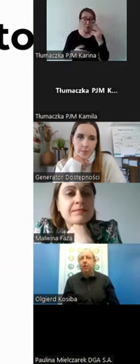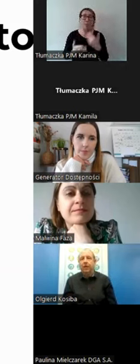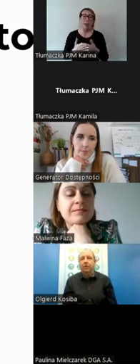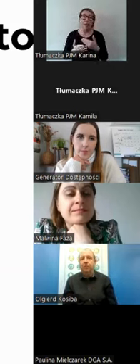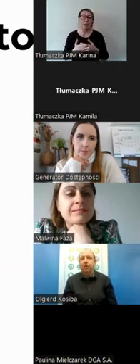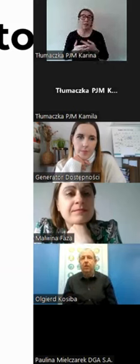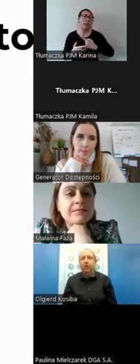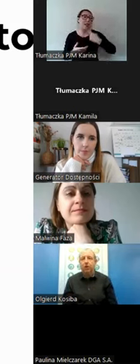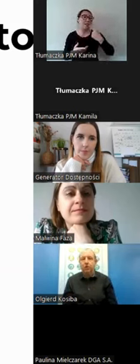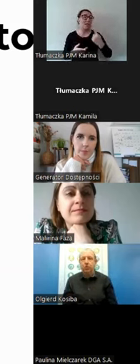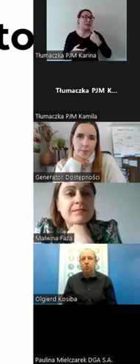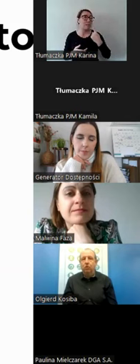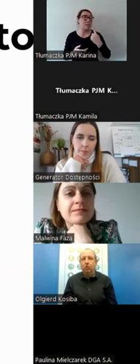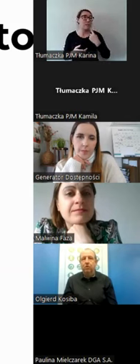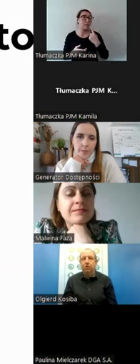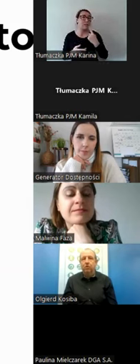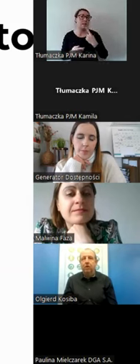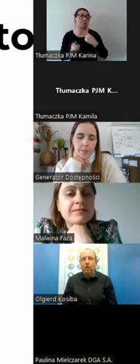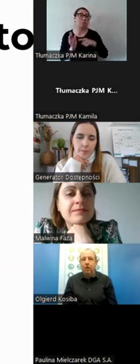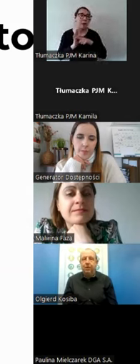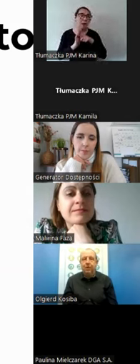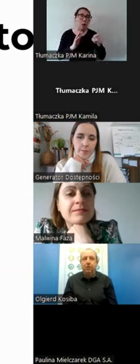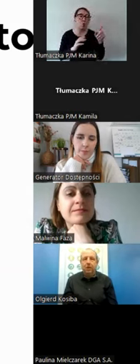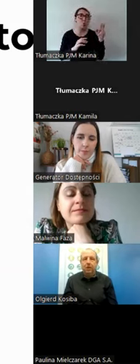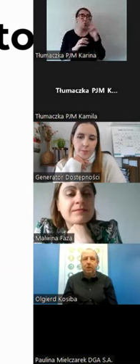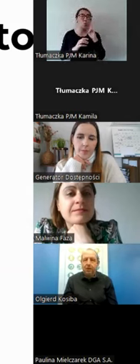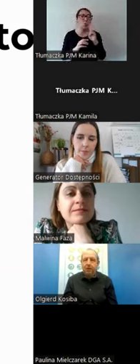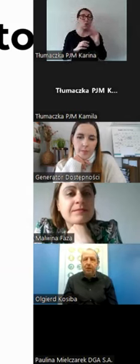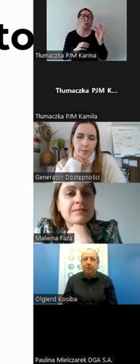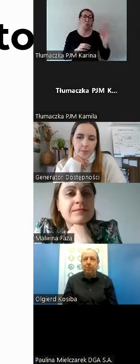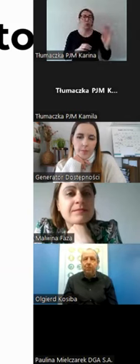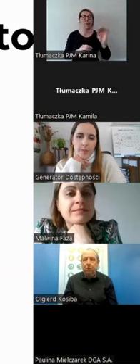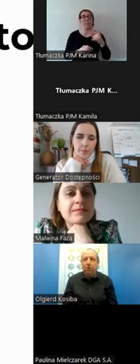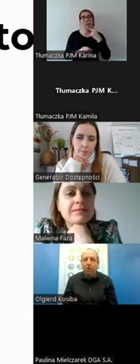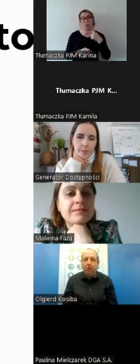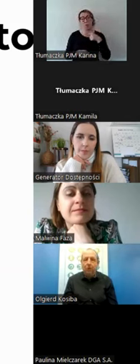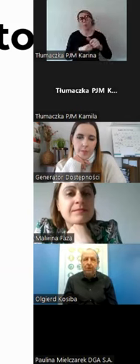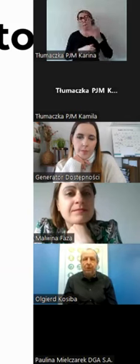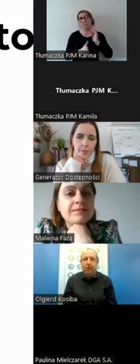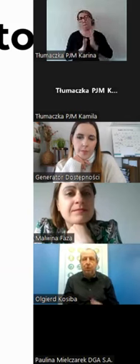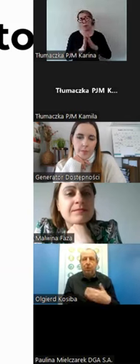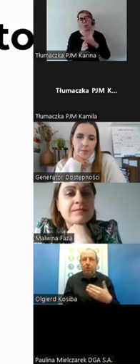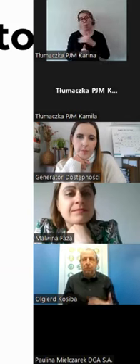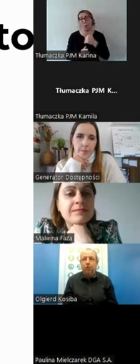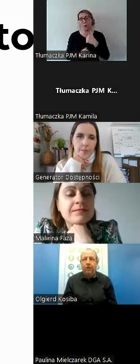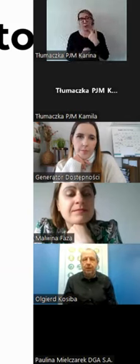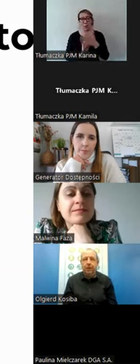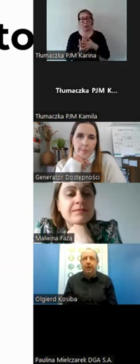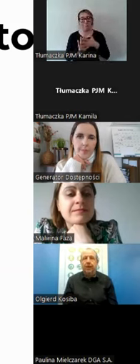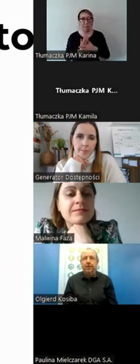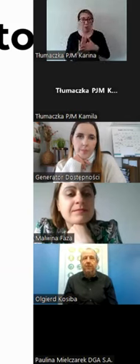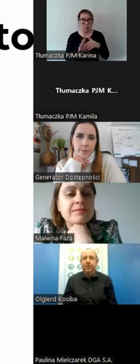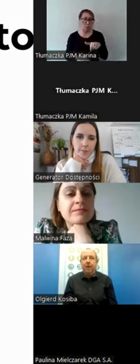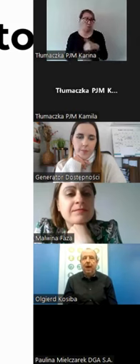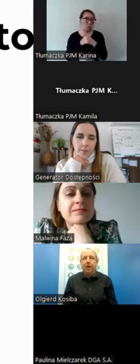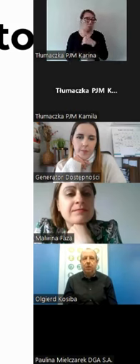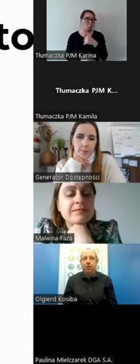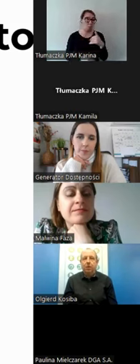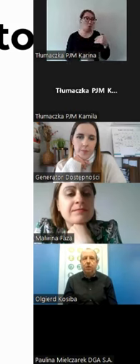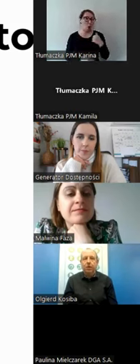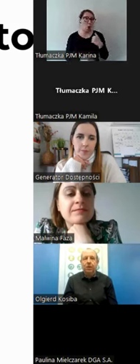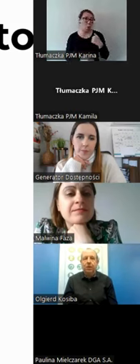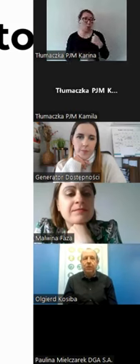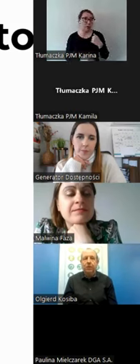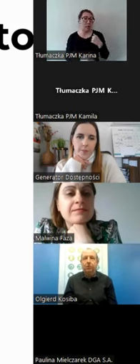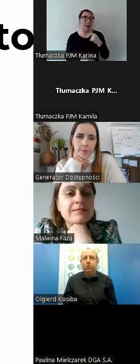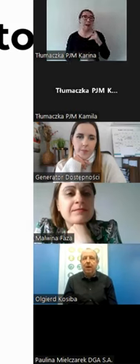dedykowanym osobom głuchym, ich językiem jest język migowy, polski język migowy w Polsce, ale to